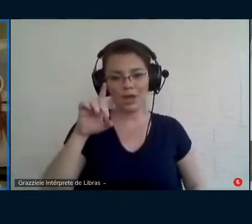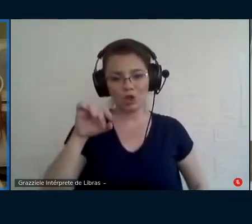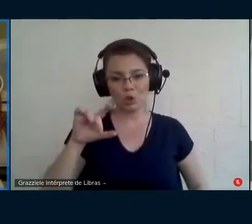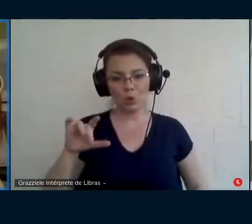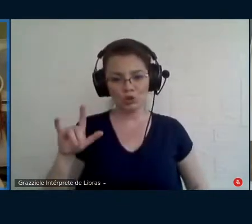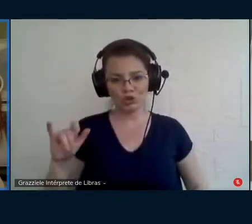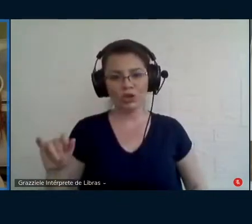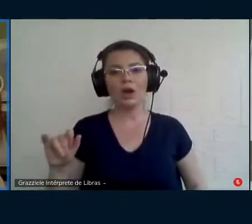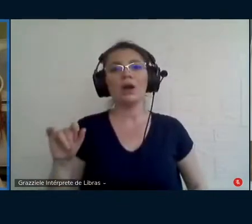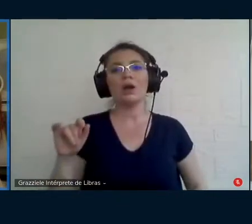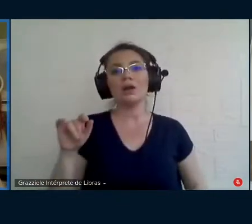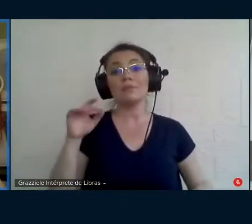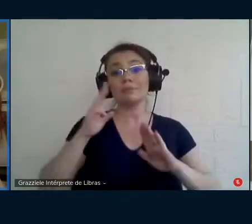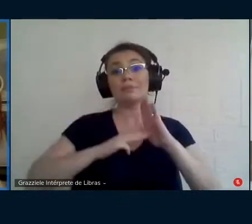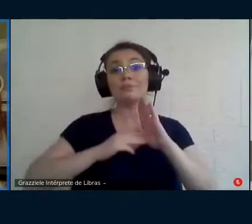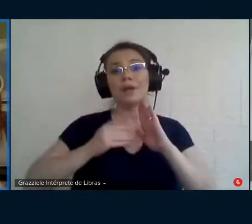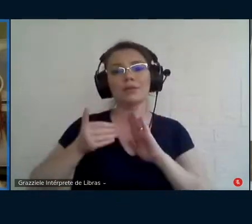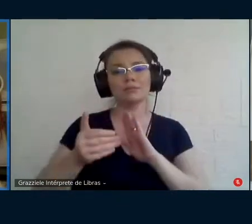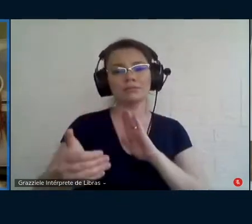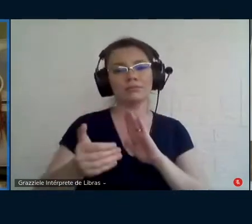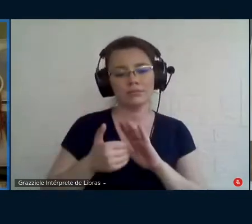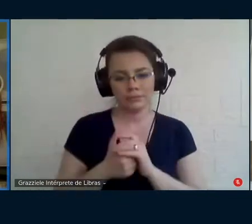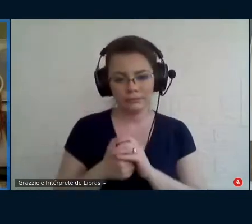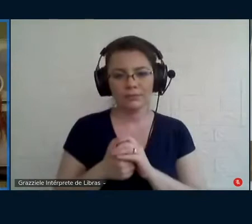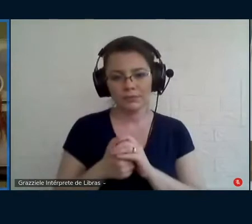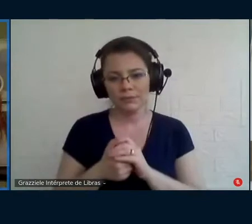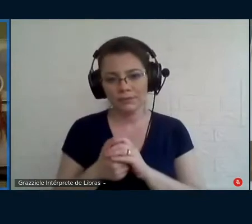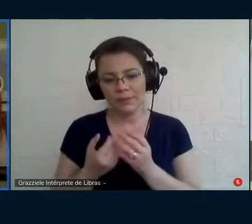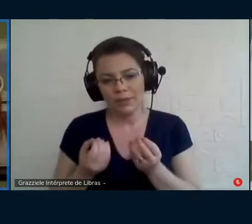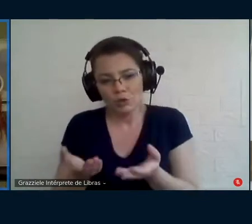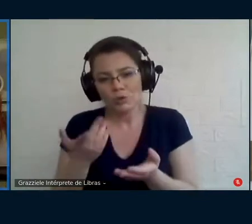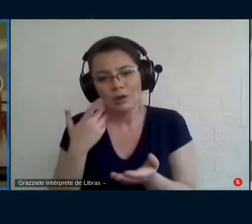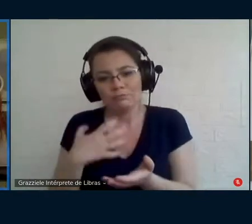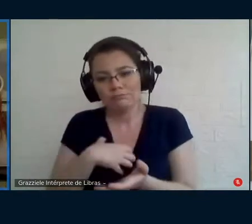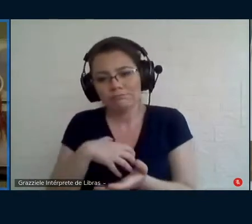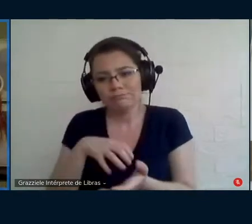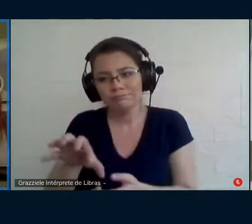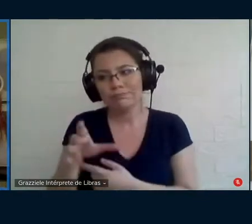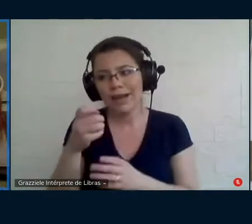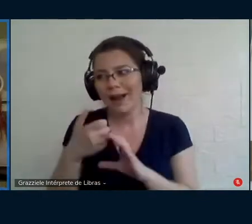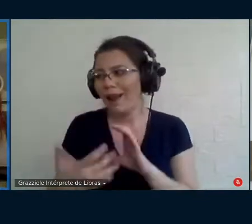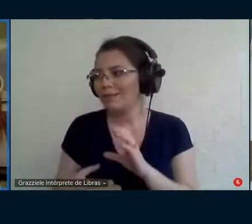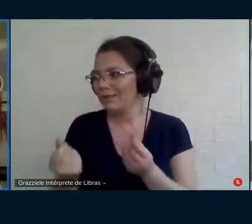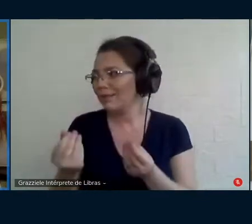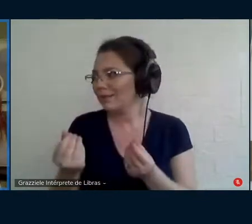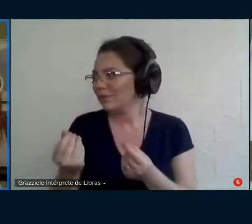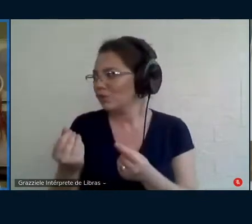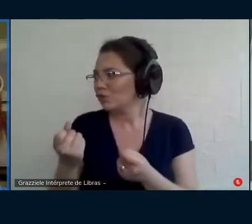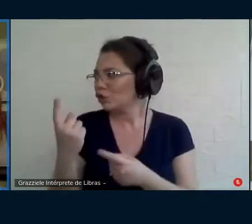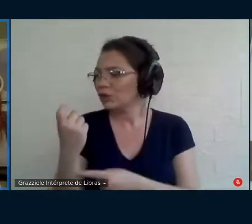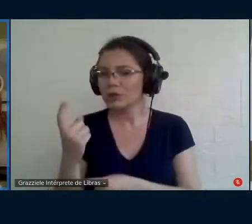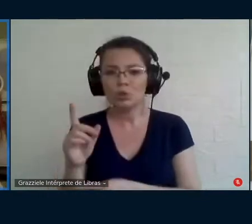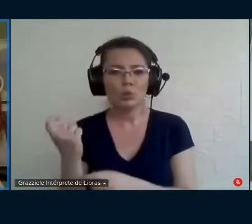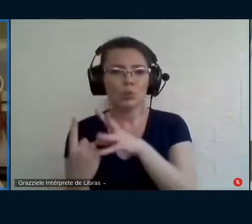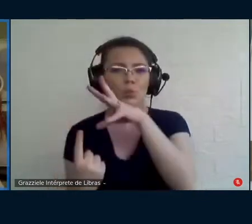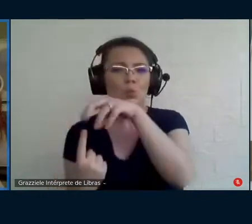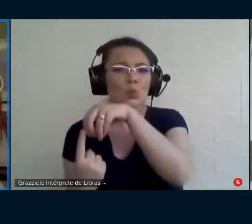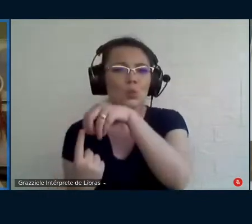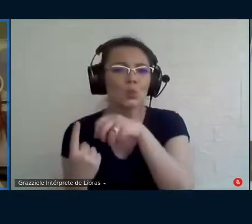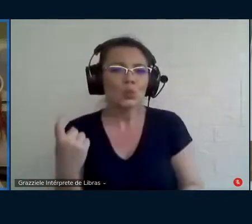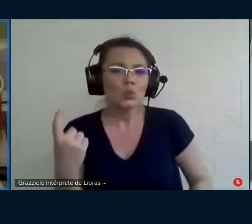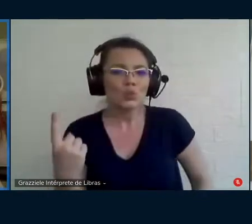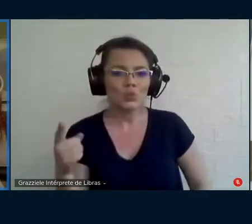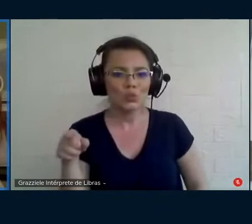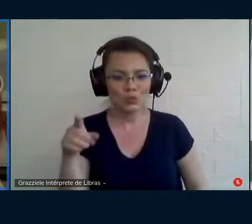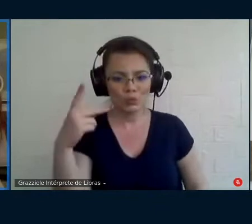e isso traz uma outra grande singularidade para seu trabalho. Então, o teu trabalho para mim, como